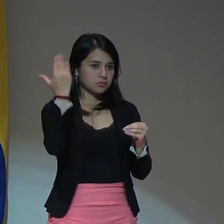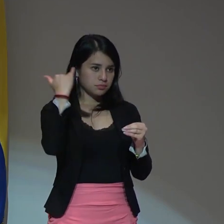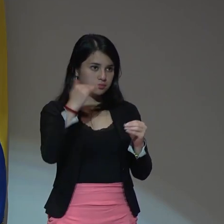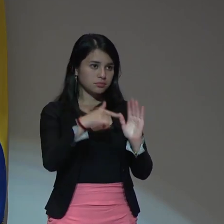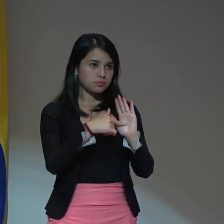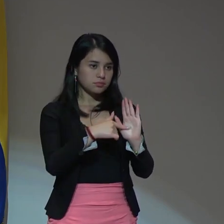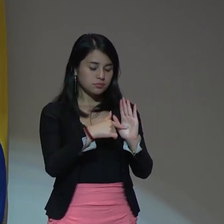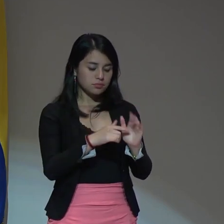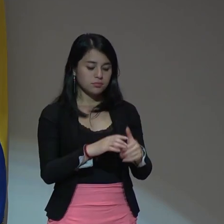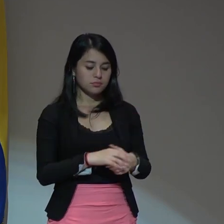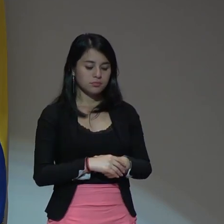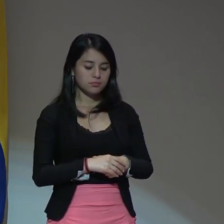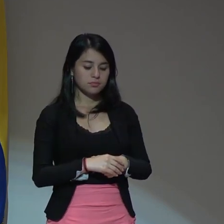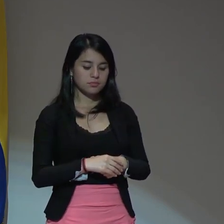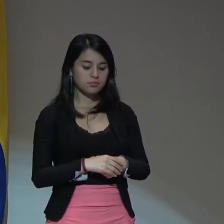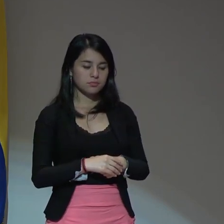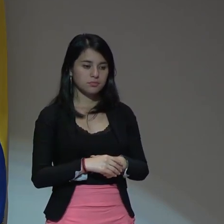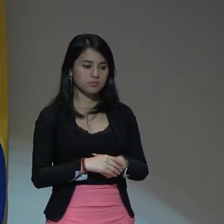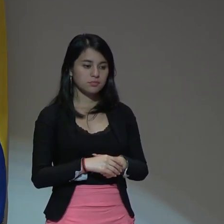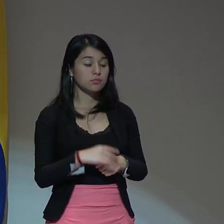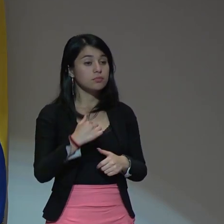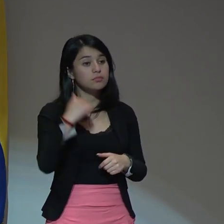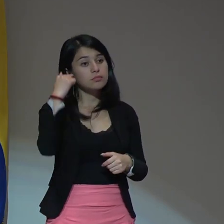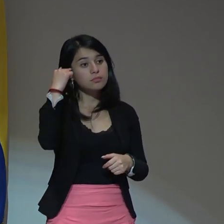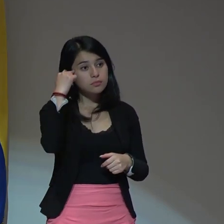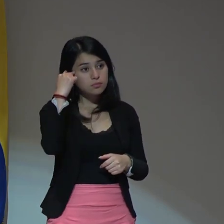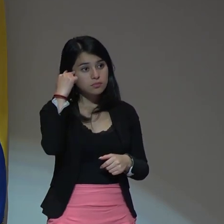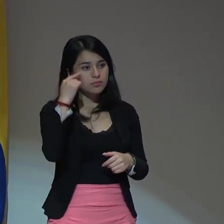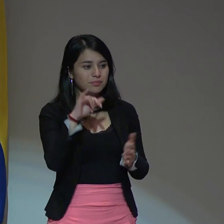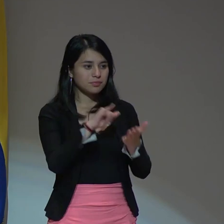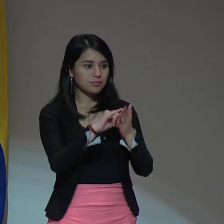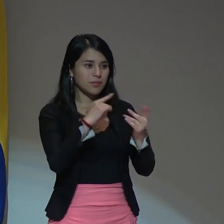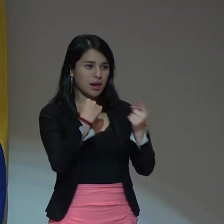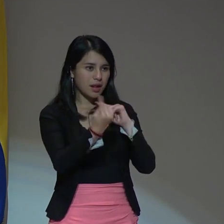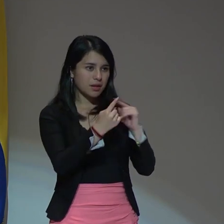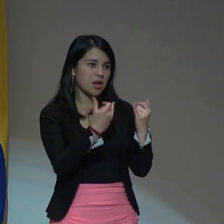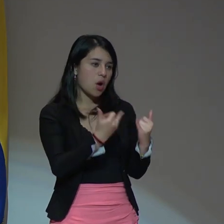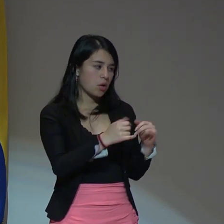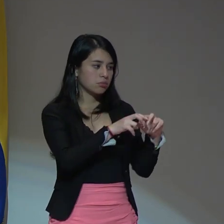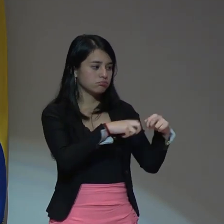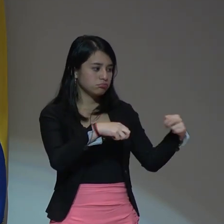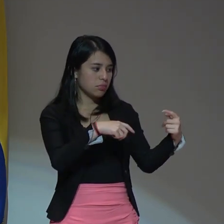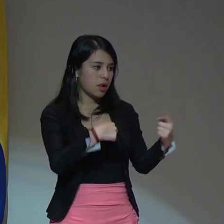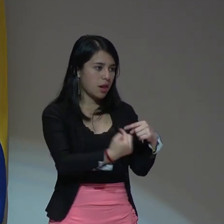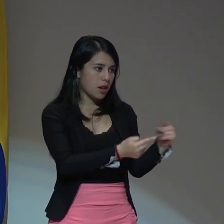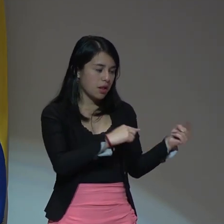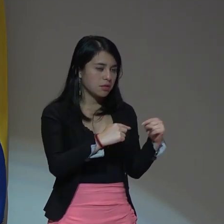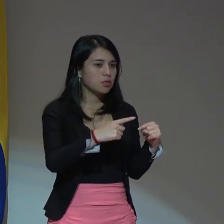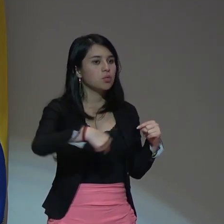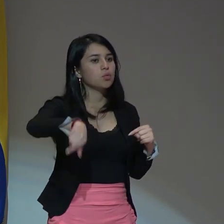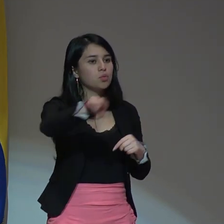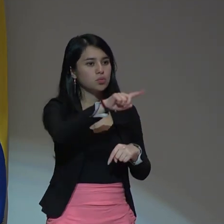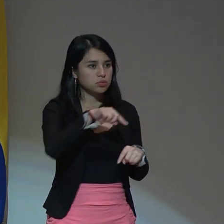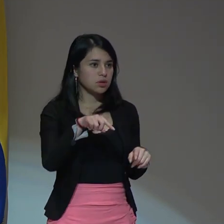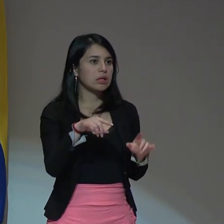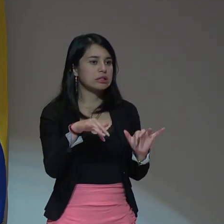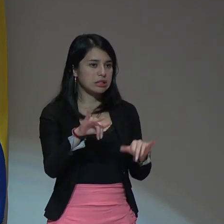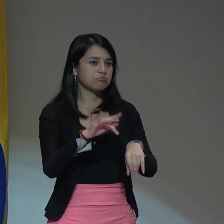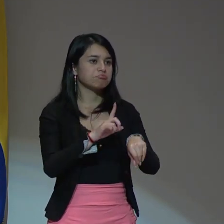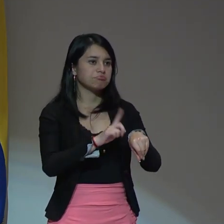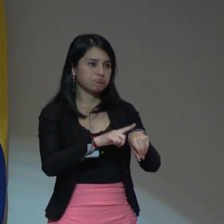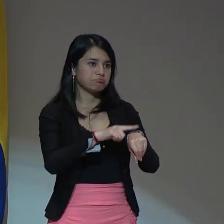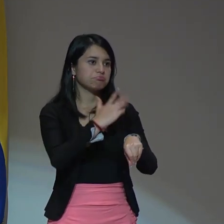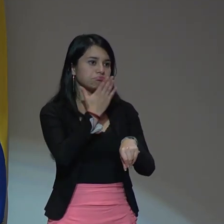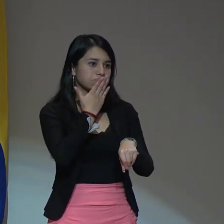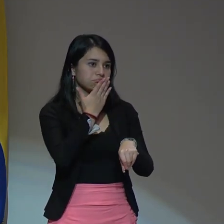pero pienso que en la discusión que vamos a tener ustedes van a tener mucho tiempo